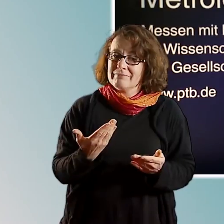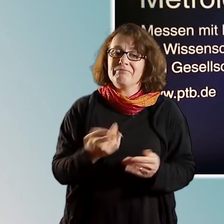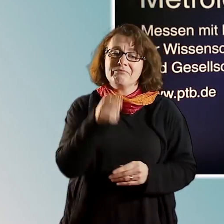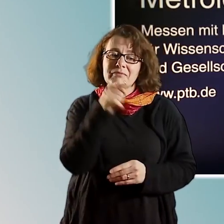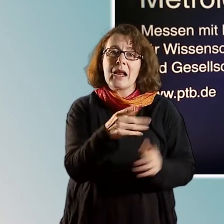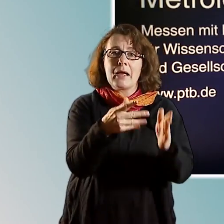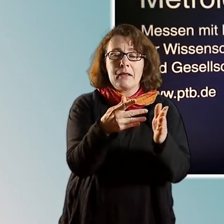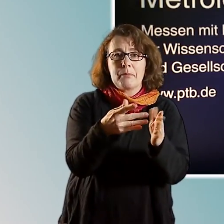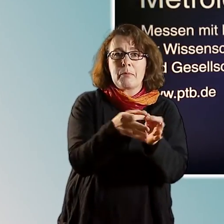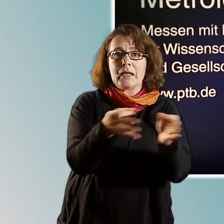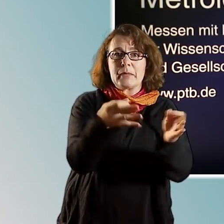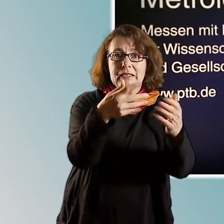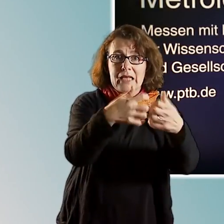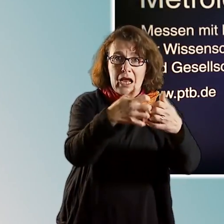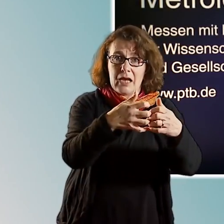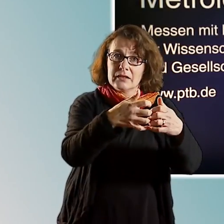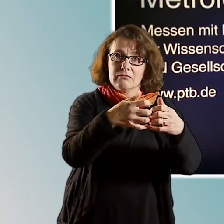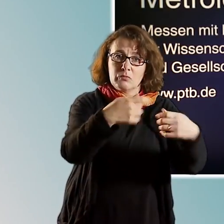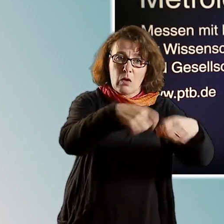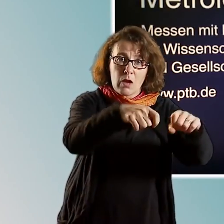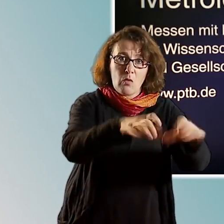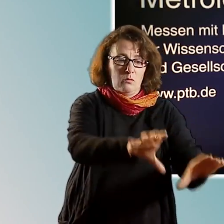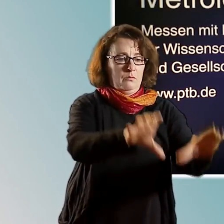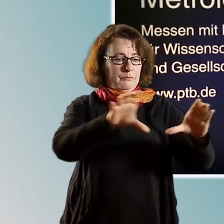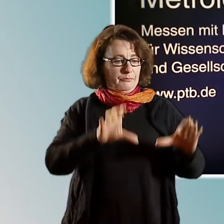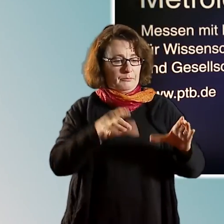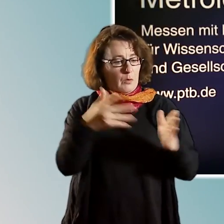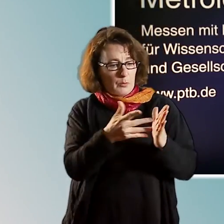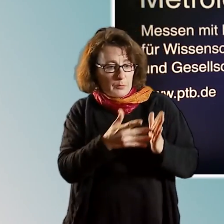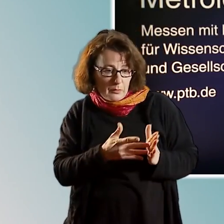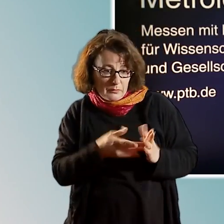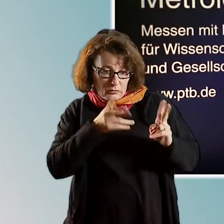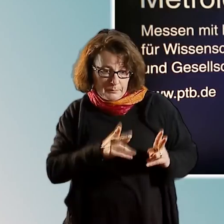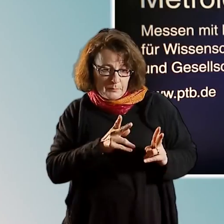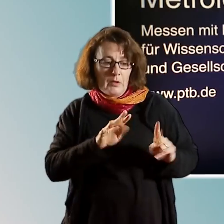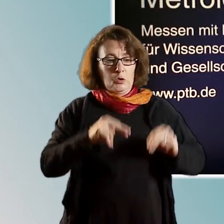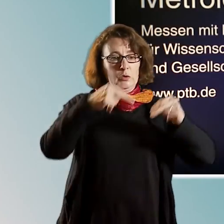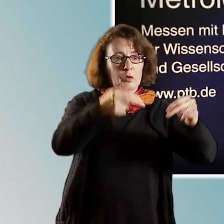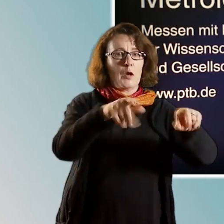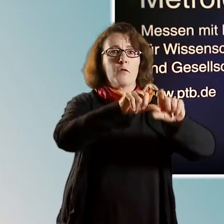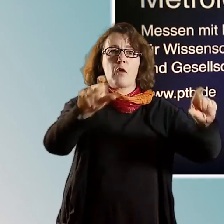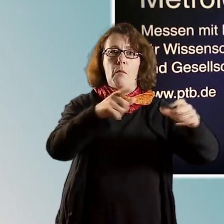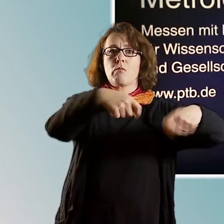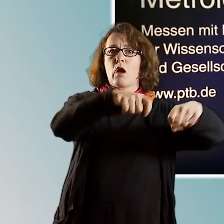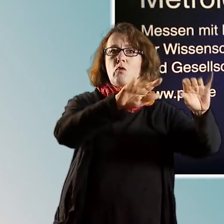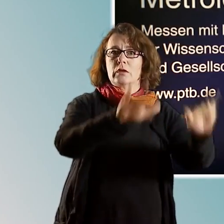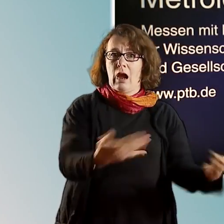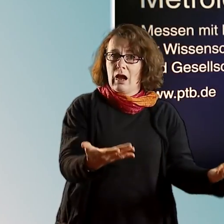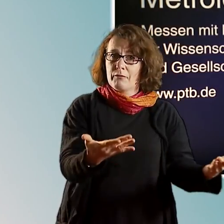entsprechenden Messgeräte genau unter die Lupe nehmen und auf Herz und Nieren prüfen. Und erst nach unserem Okay dürfen